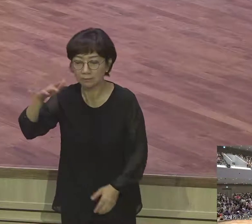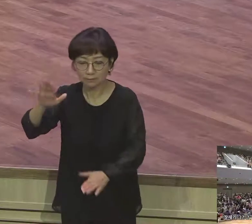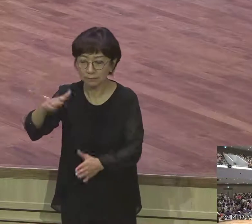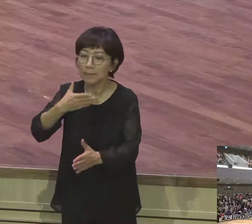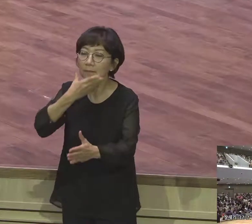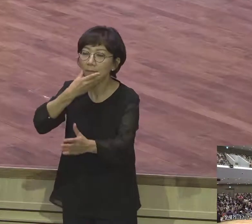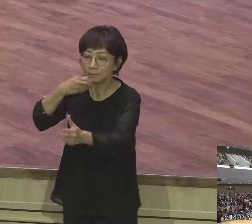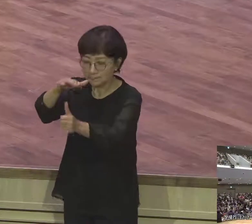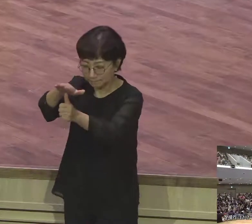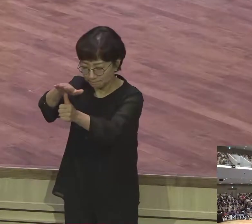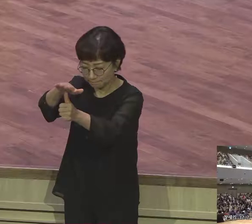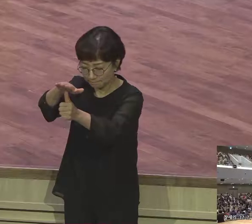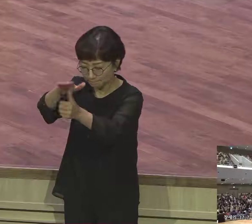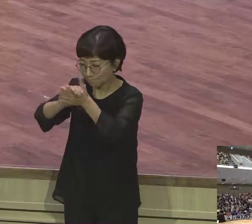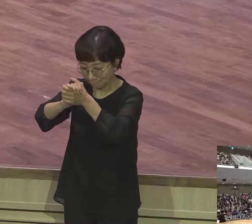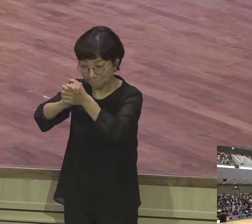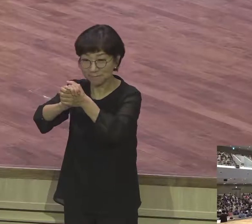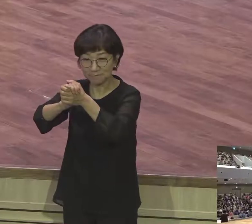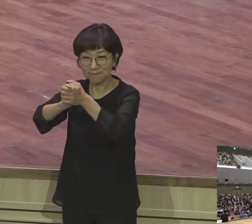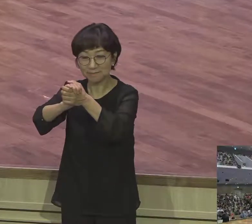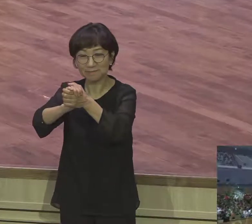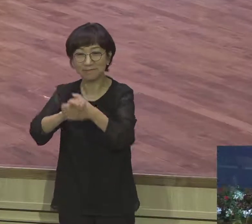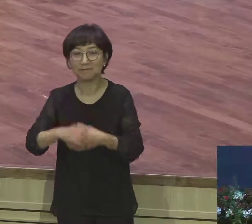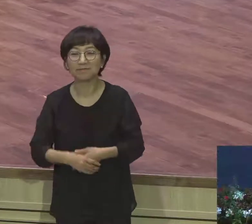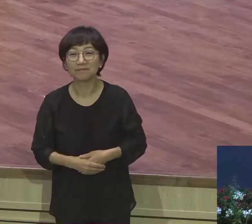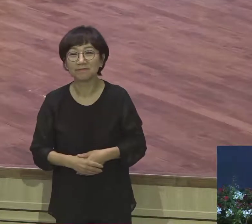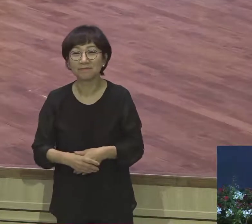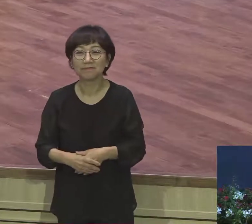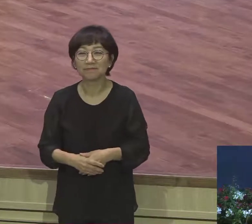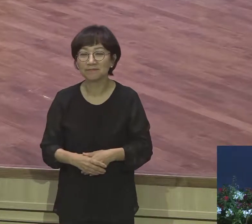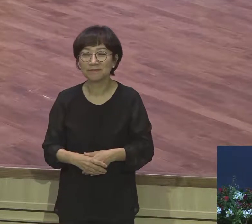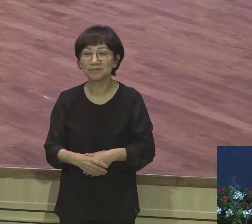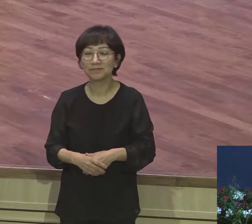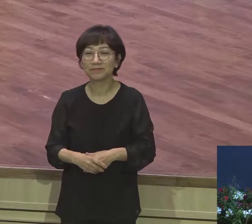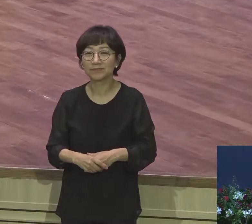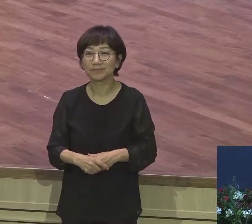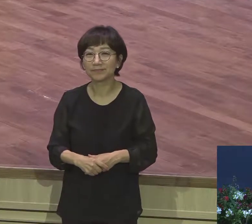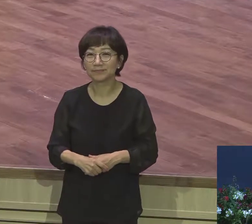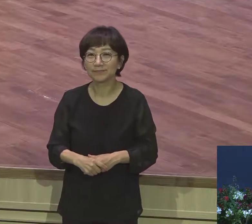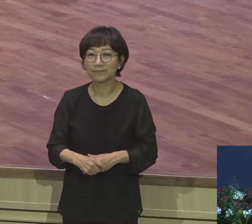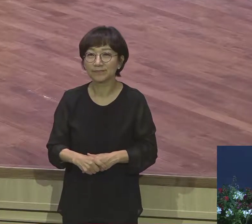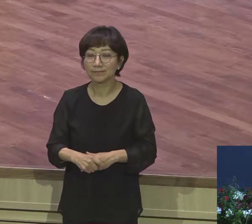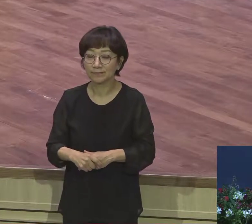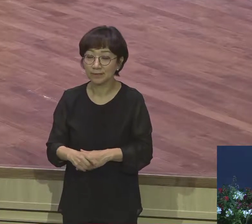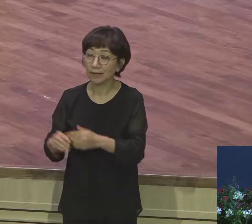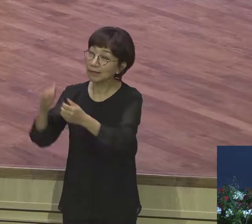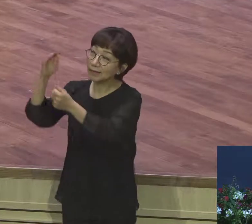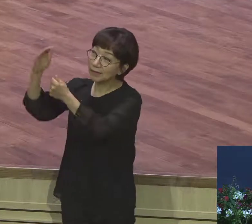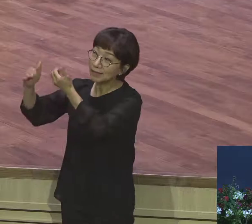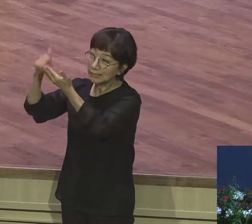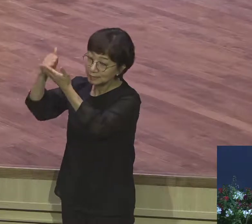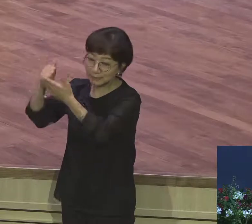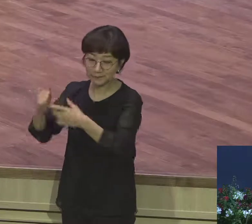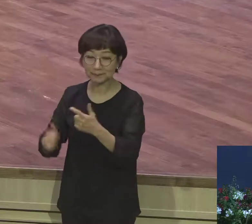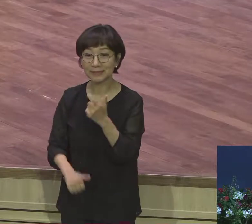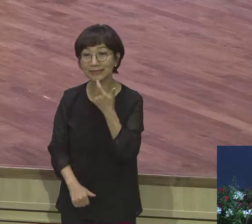축복한지라 하나님께서 야곱에게 이름을 물어봤습니다 하나님께서 이름을